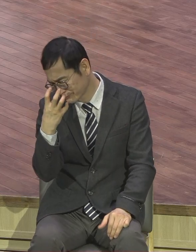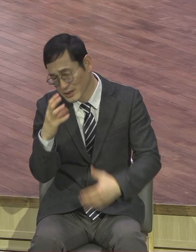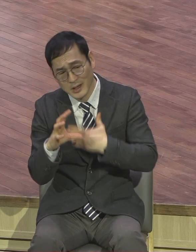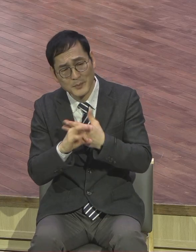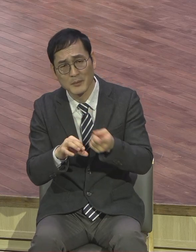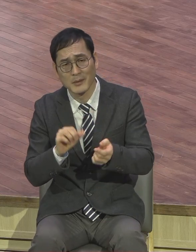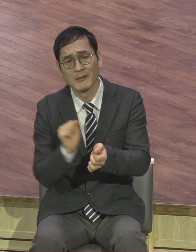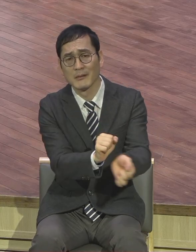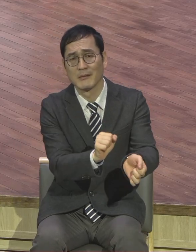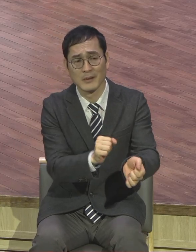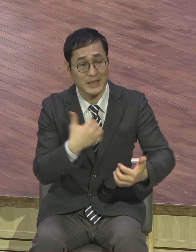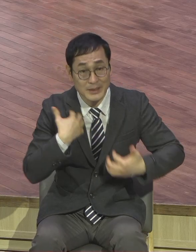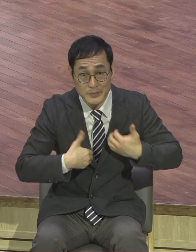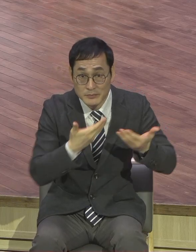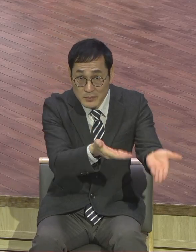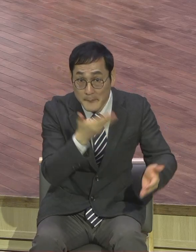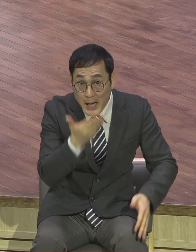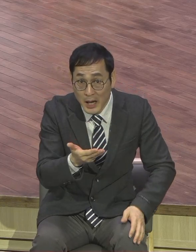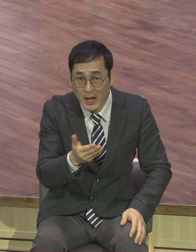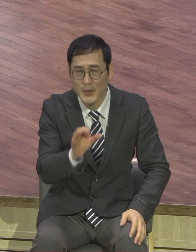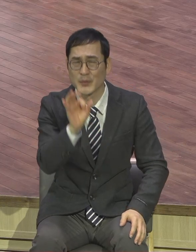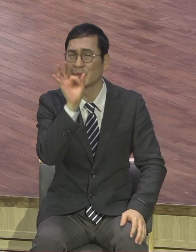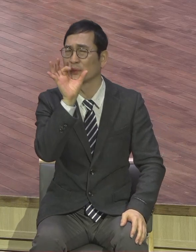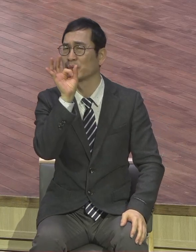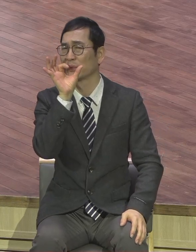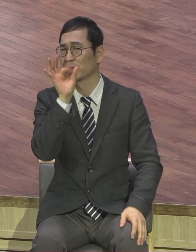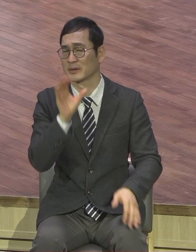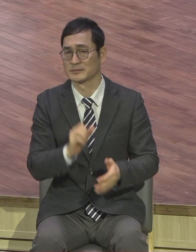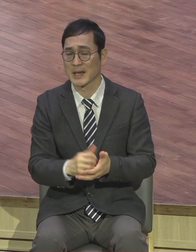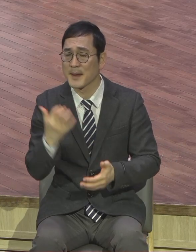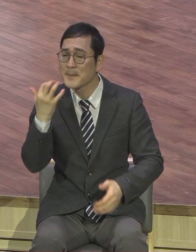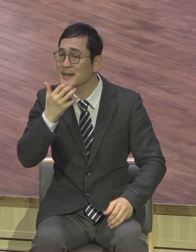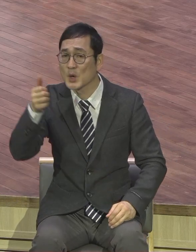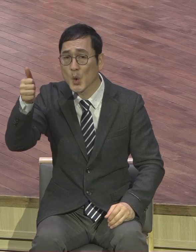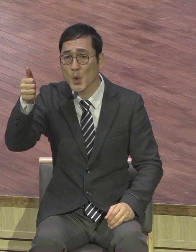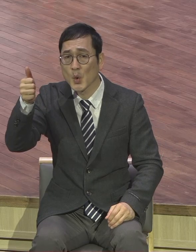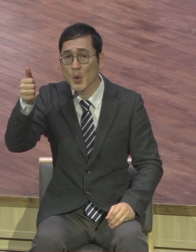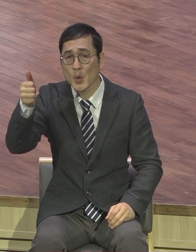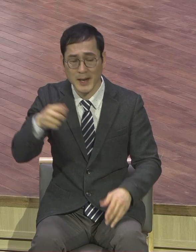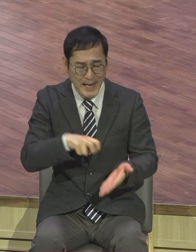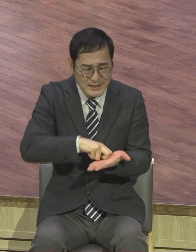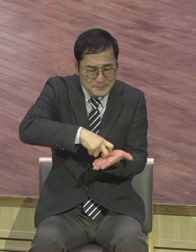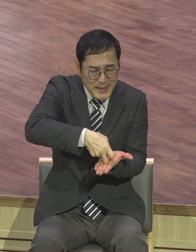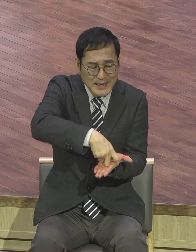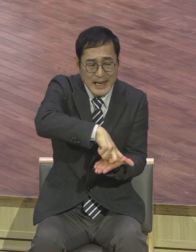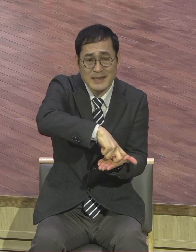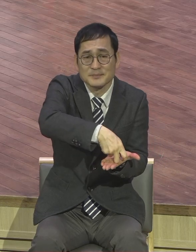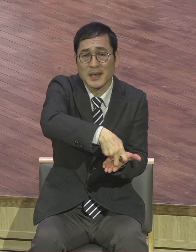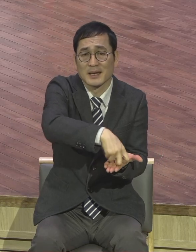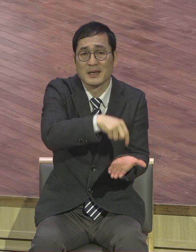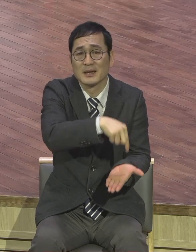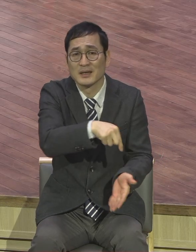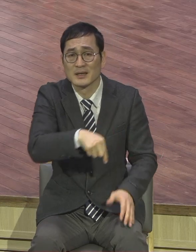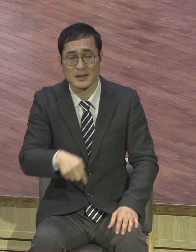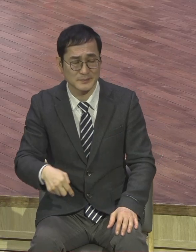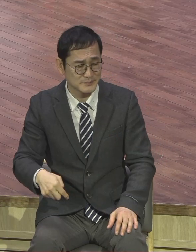베드로가요 안전병이 4개 부서 4개 주노니 할 때요 그 베드로의 심정 엄청난 기대와